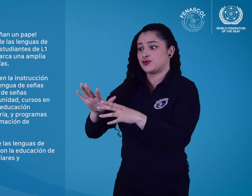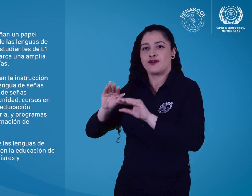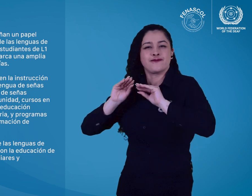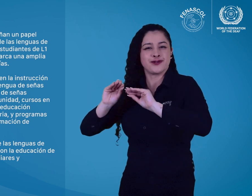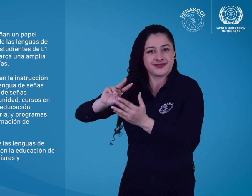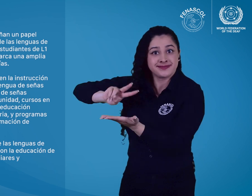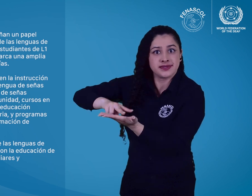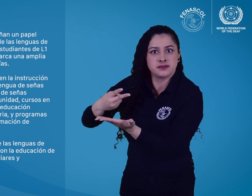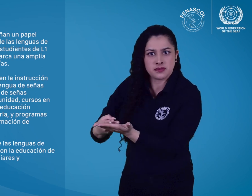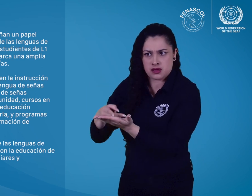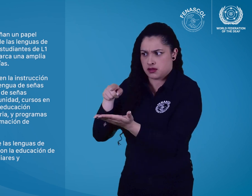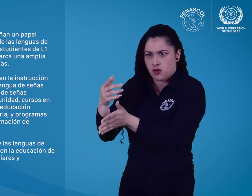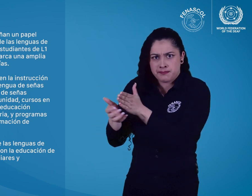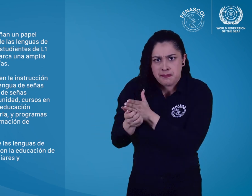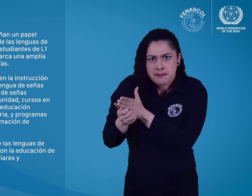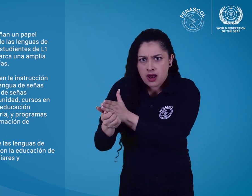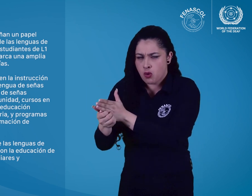formación de intérpretes.